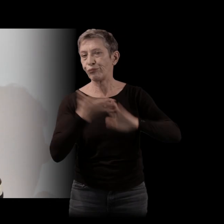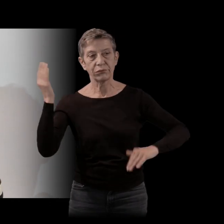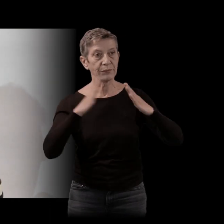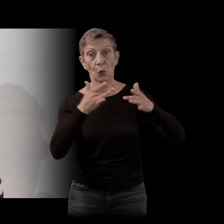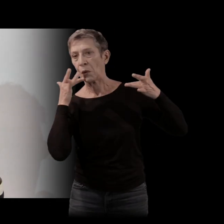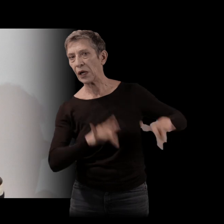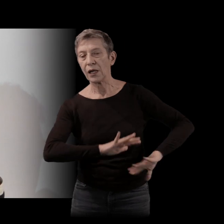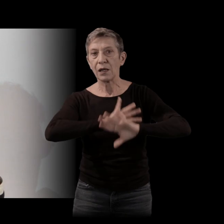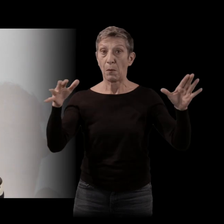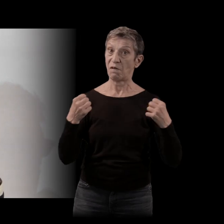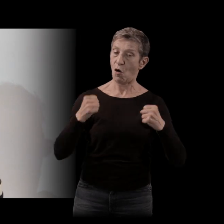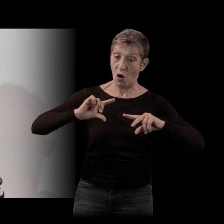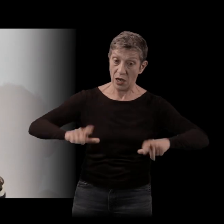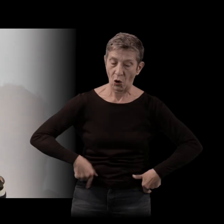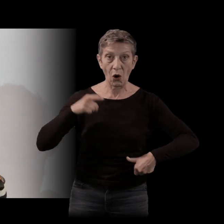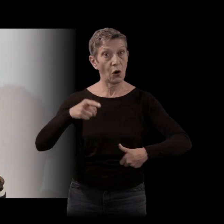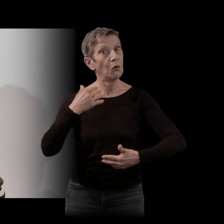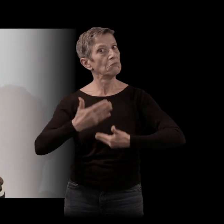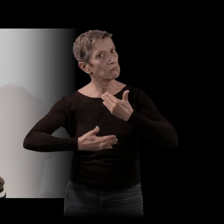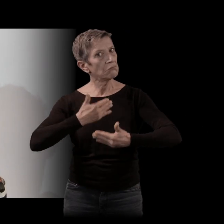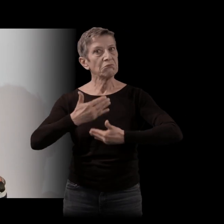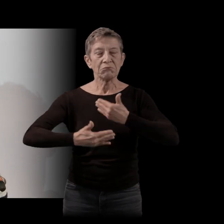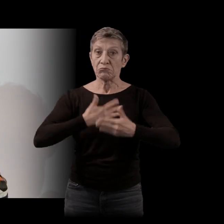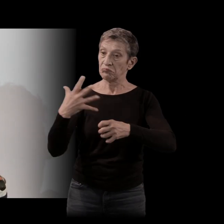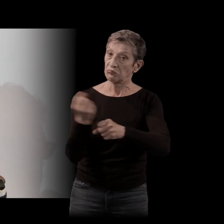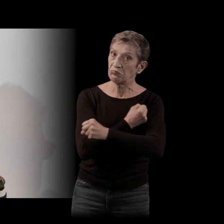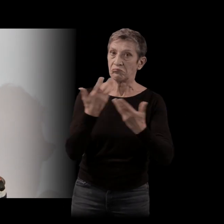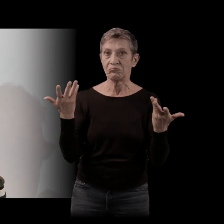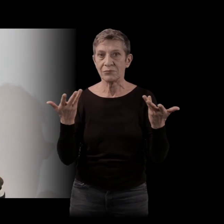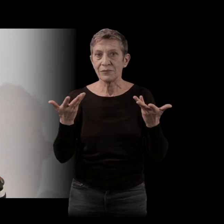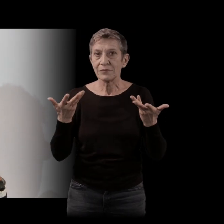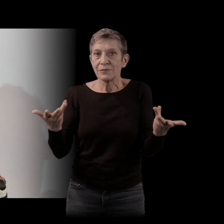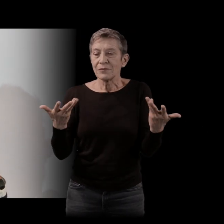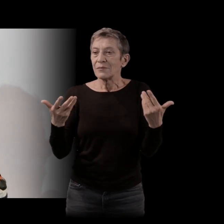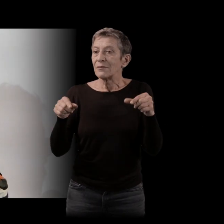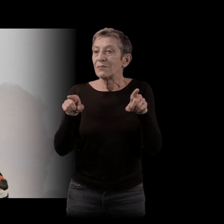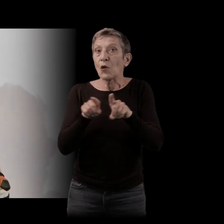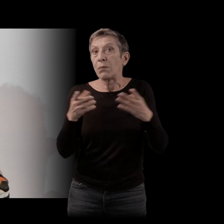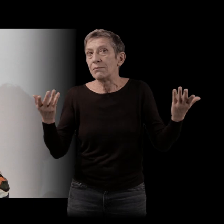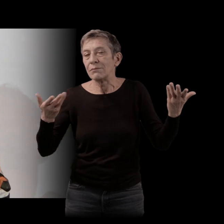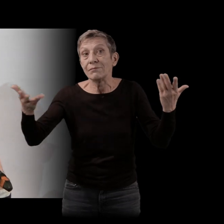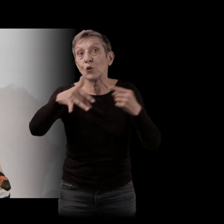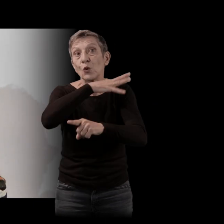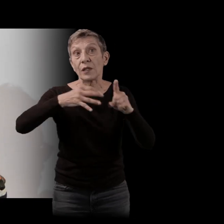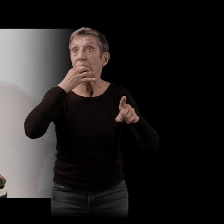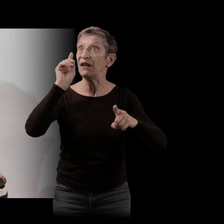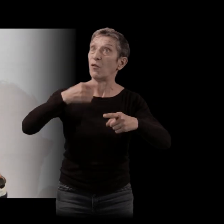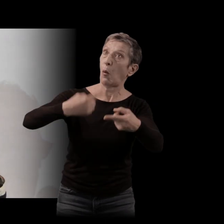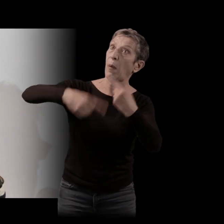'école. Elle a accompli le programme de la réussite tel qu vous le vend dans la société en général. C'est-à-dire